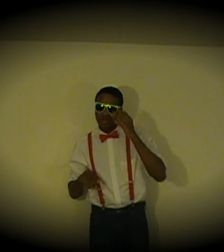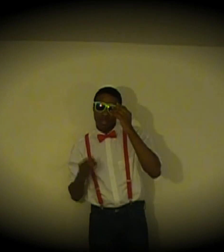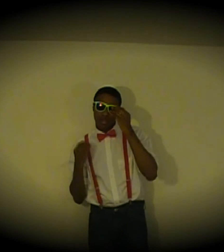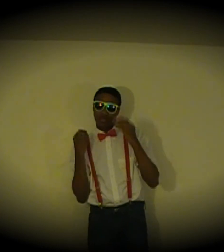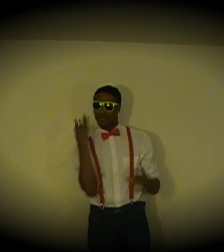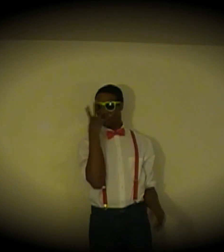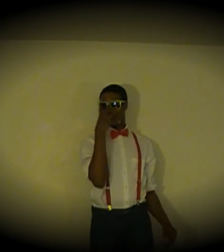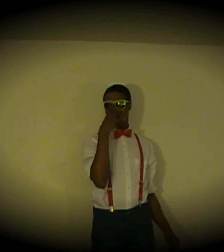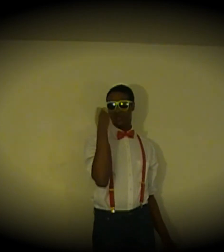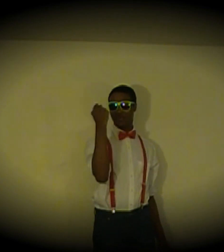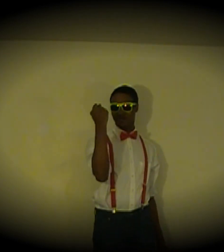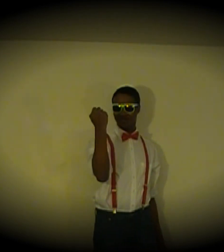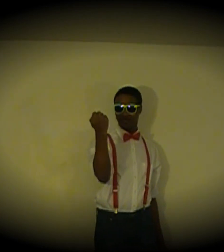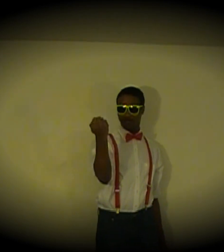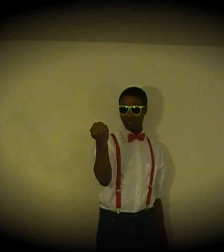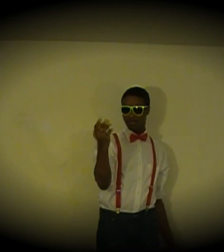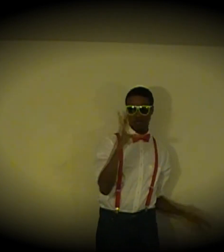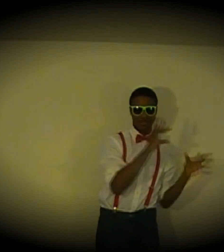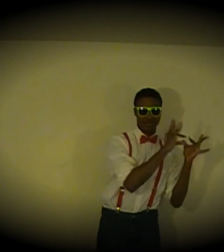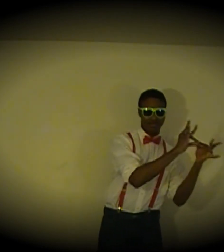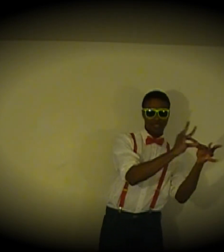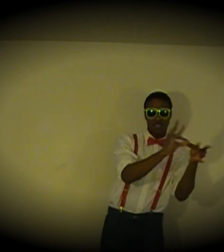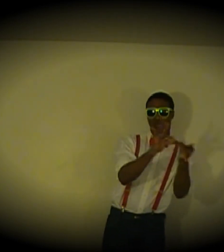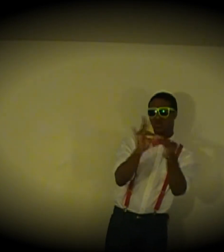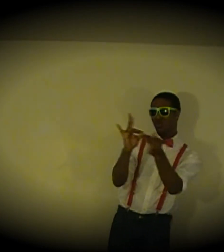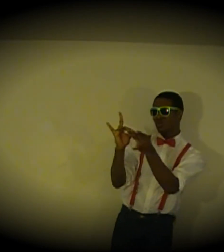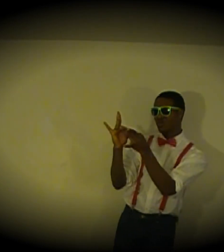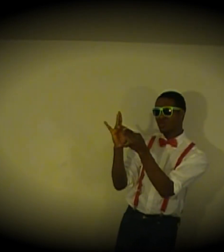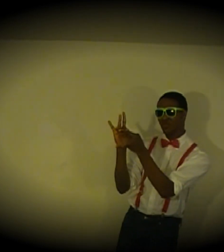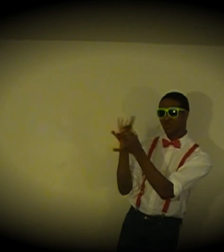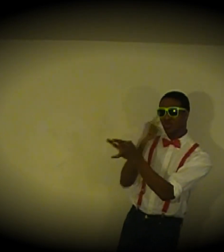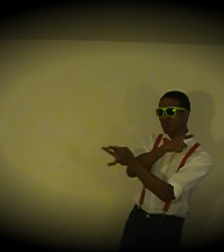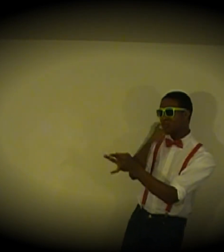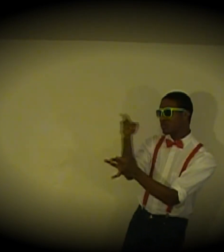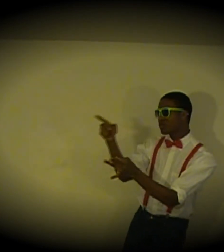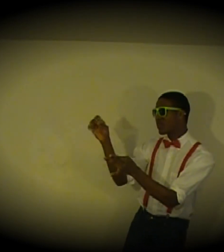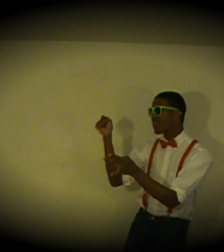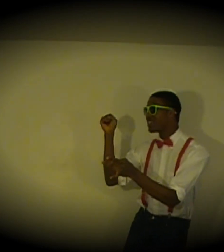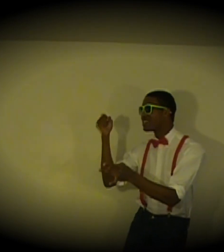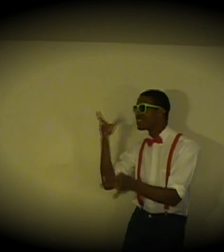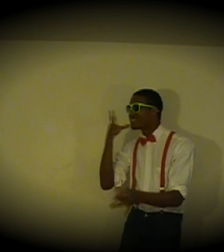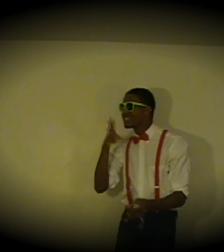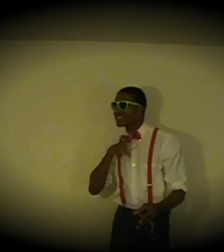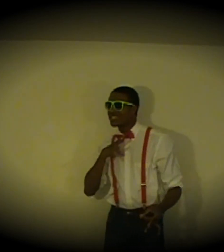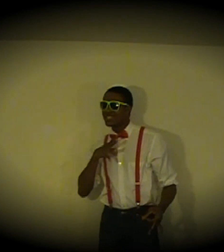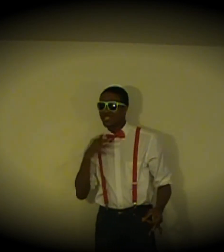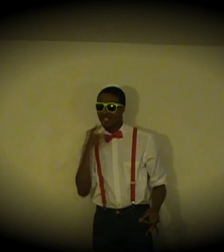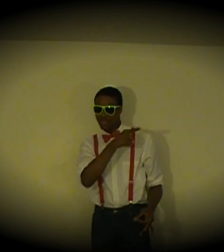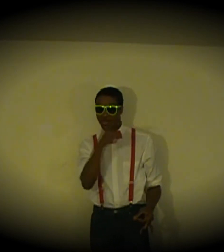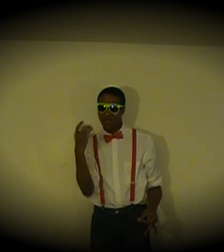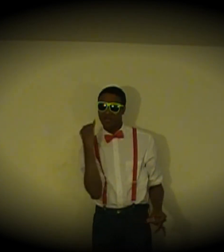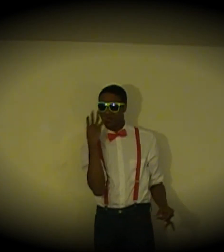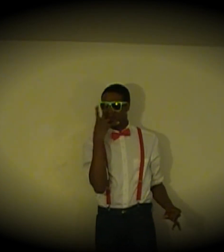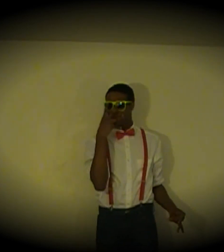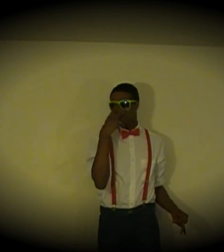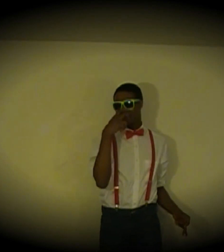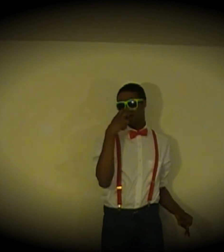선호해 그런 선호해 아름다워 사랑스러워 그래 너